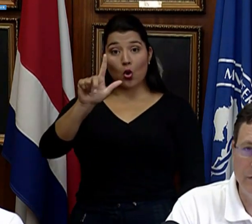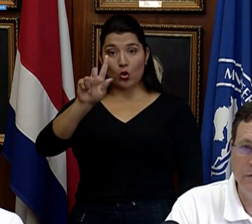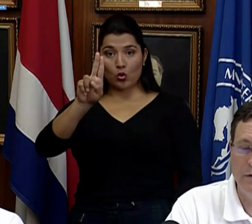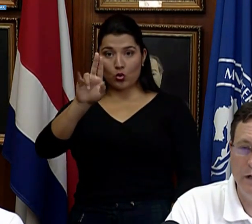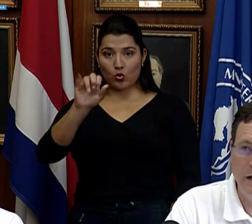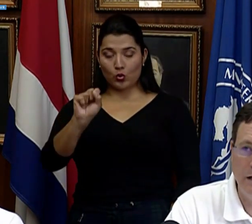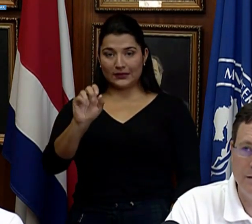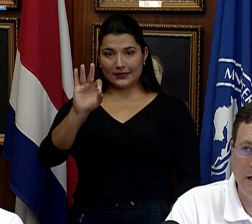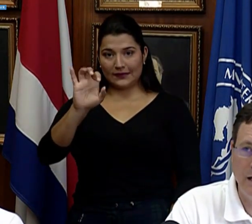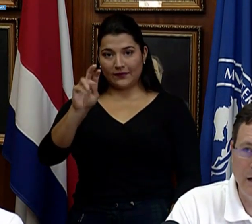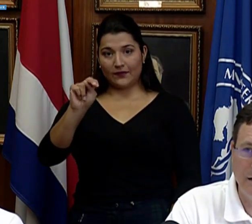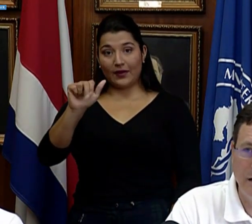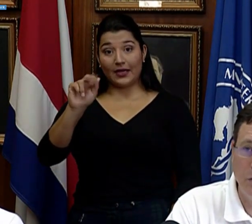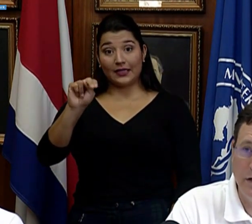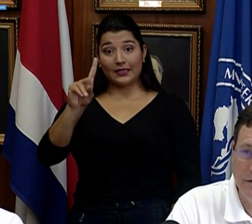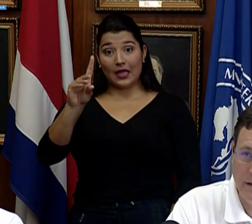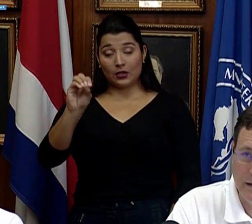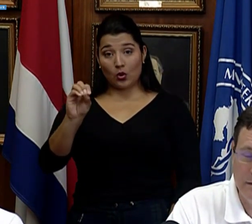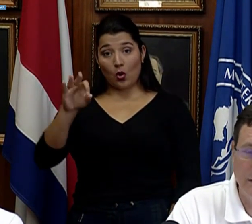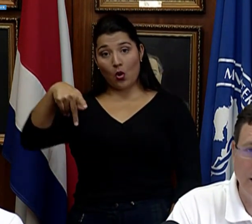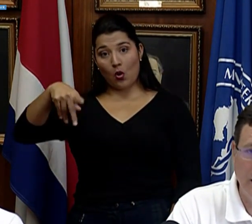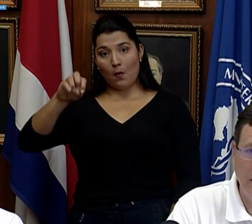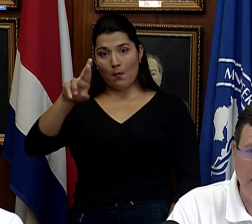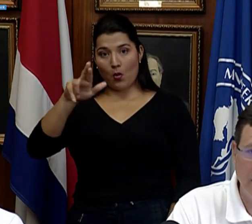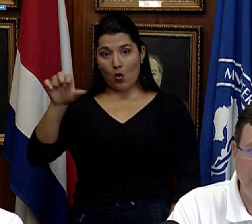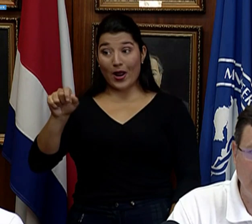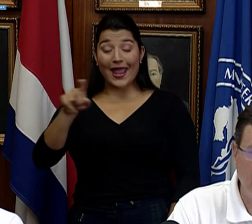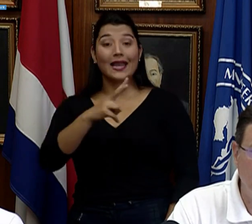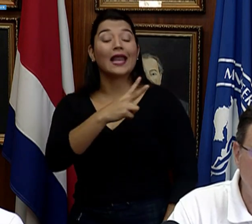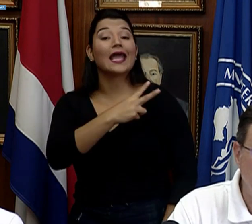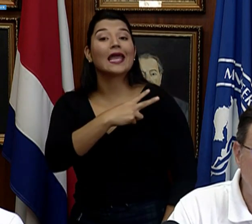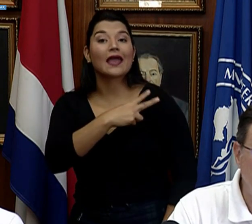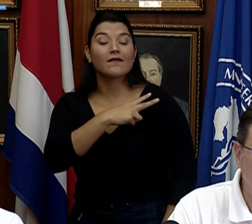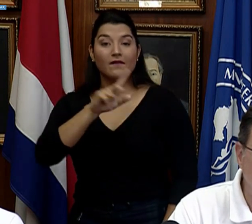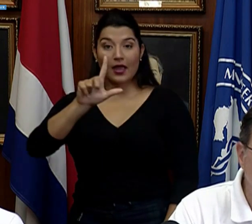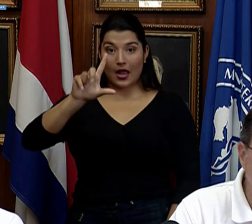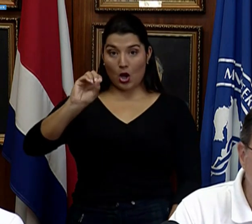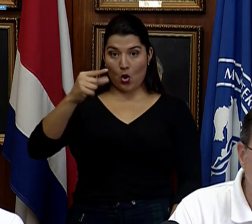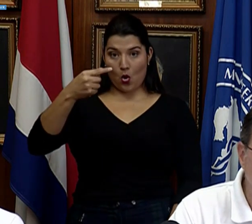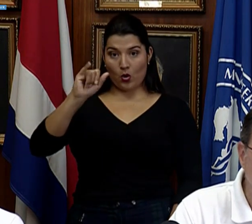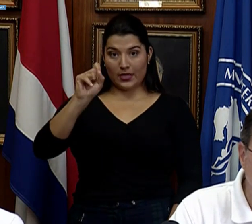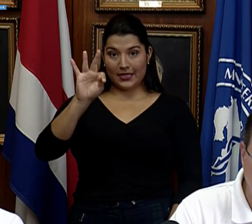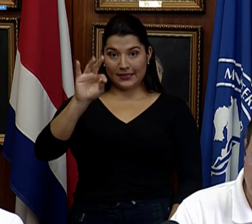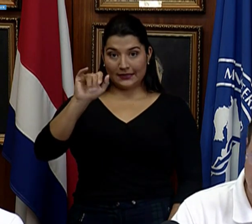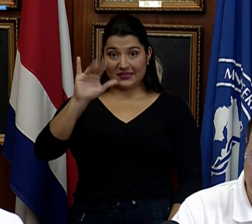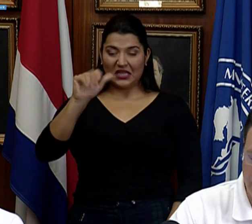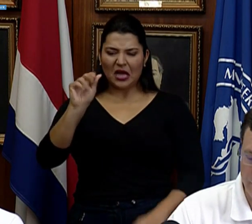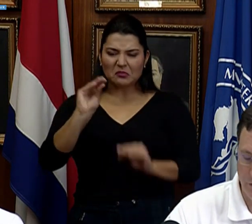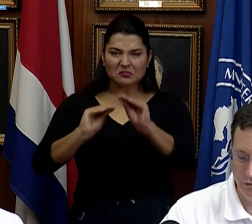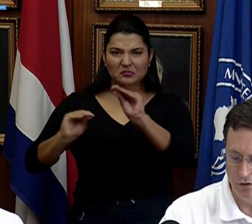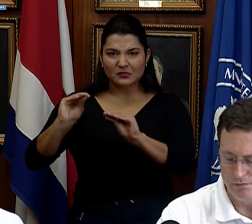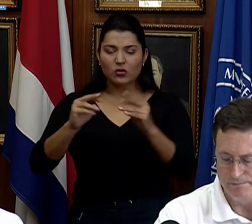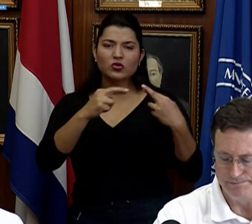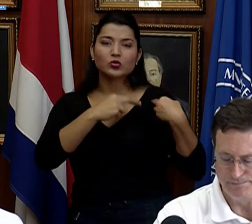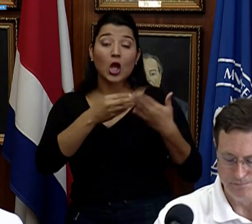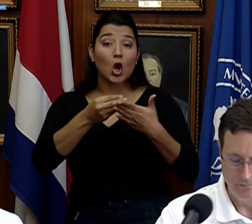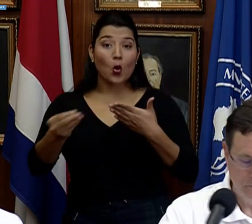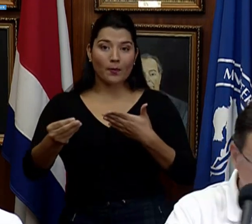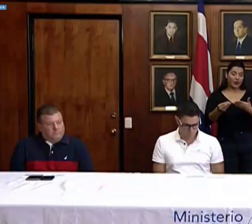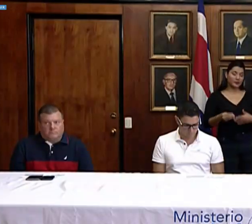Porras. Él es el gerente de logística de la caja, el encargado de todas las compras de insumos de la institución.